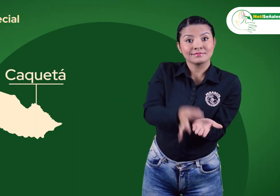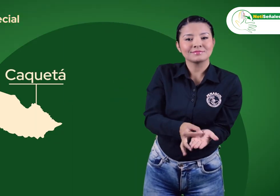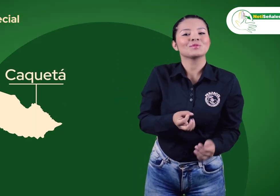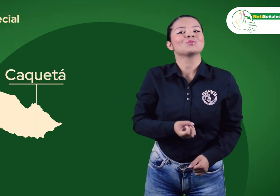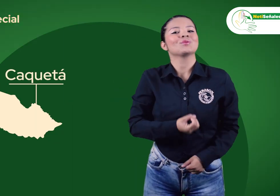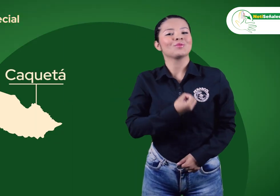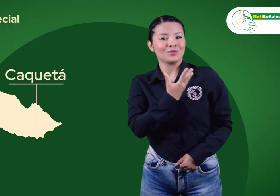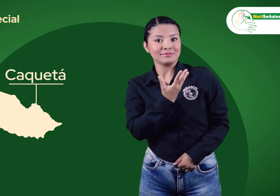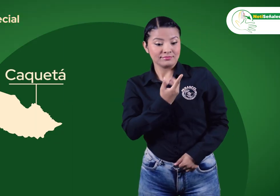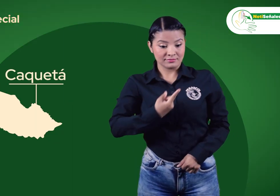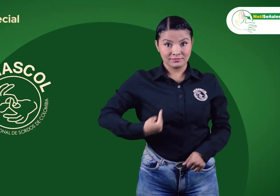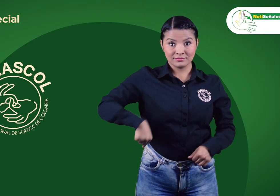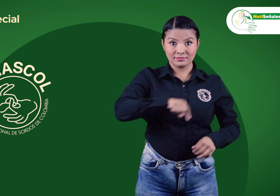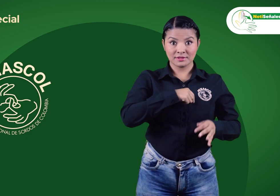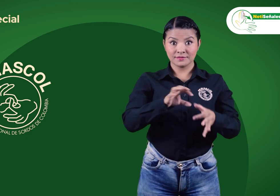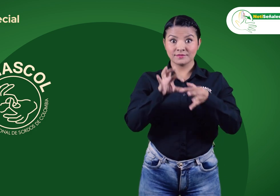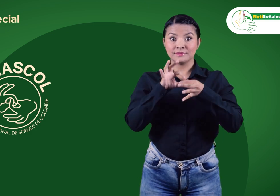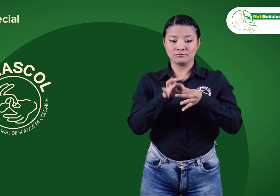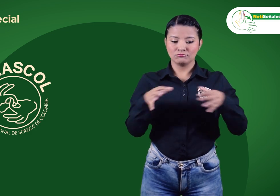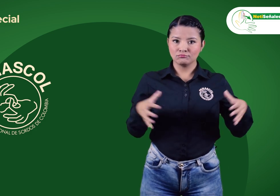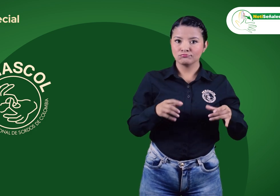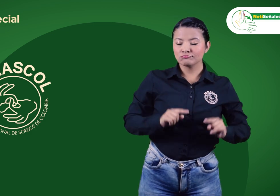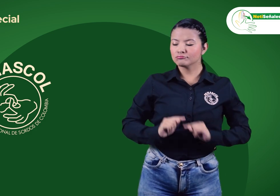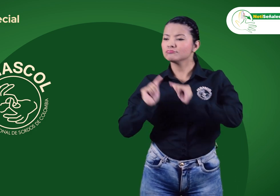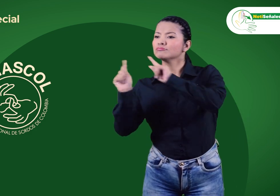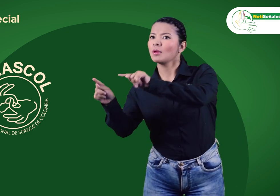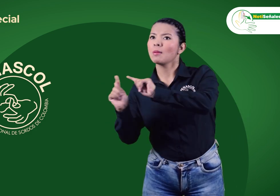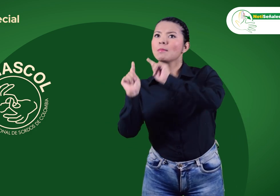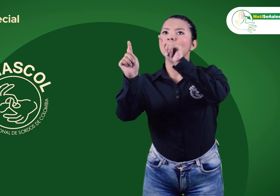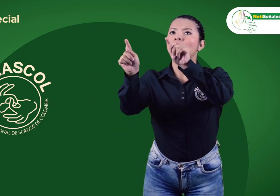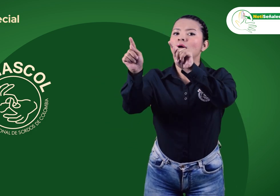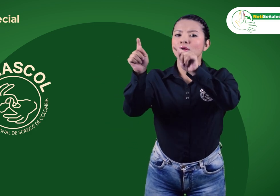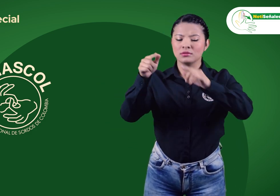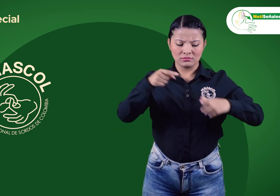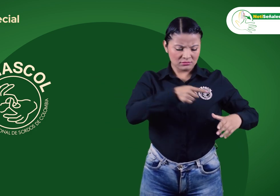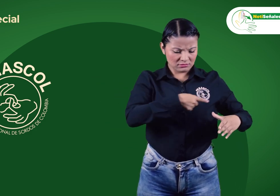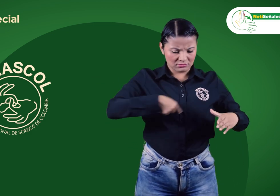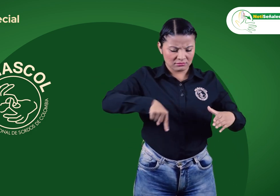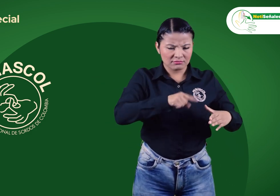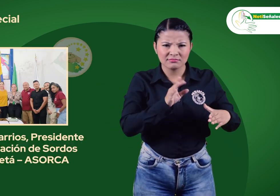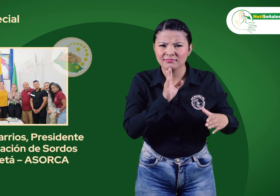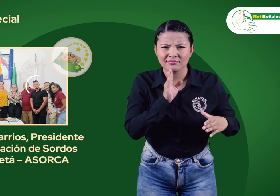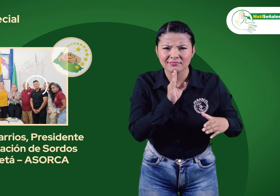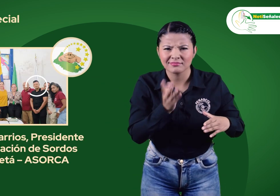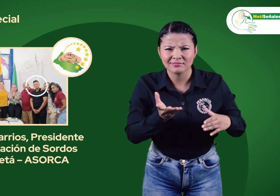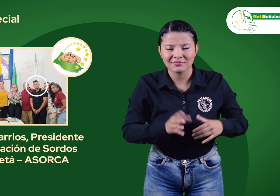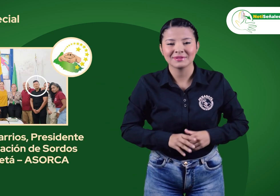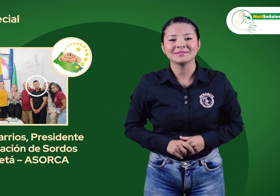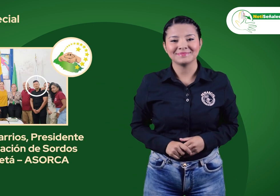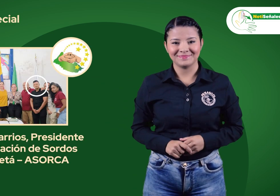caqueta a varias reuniones de incidencia y talleres en compañía de duverney barrios